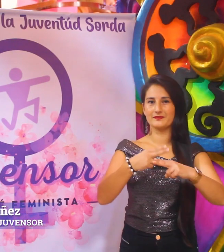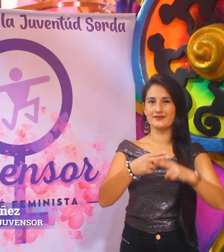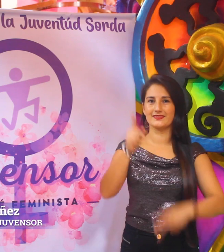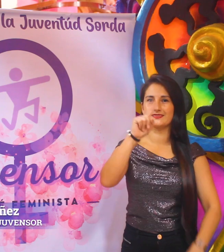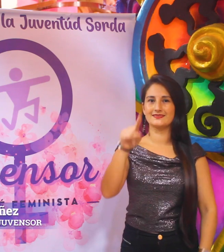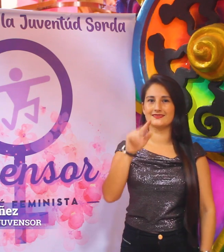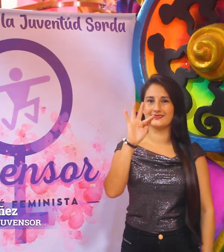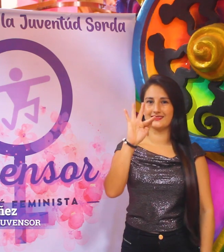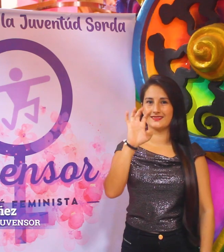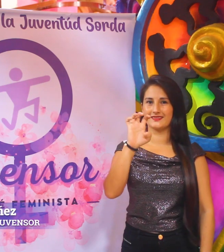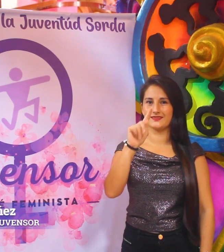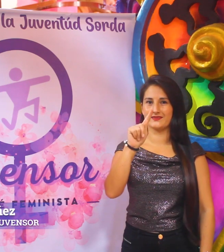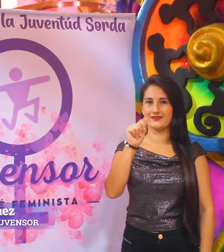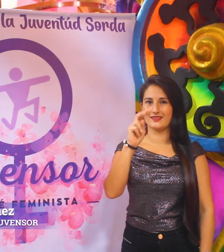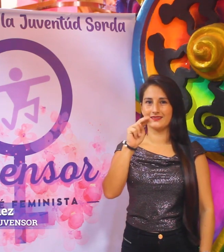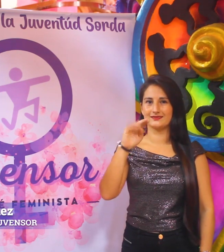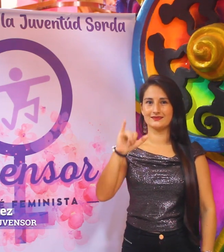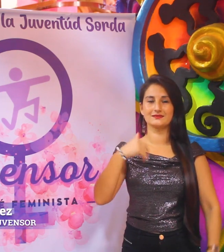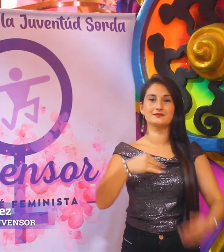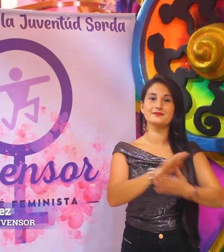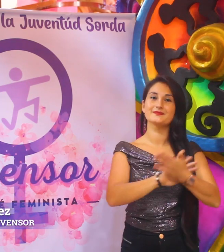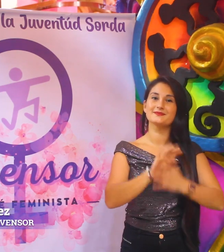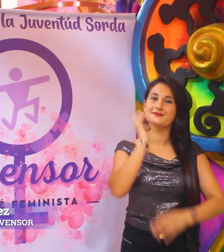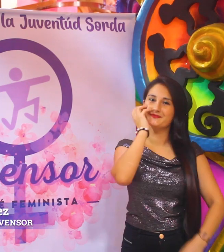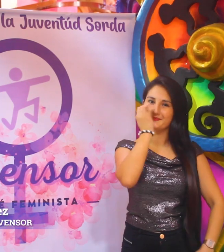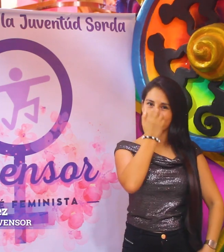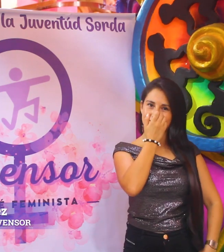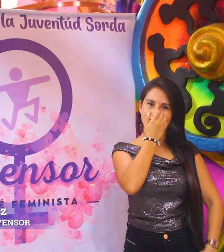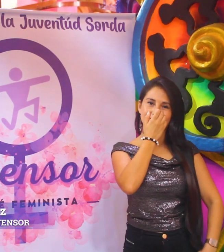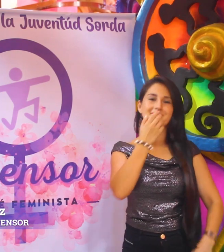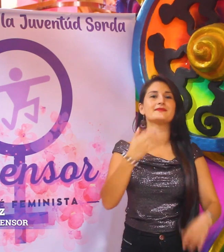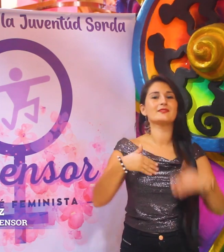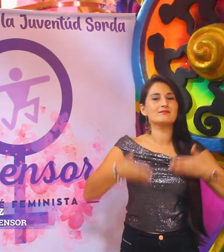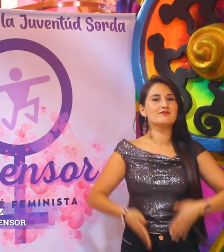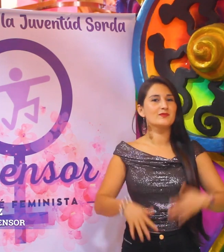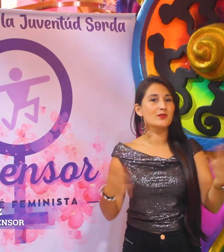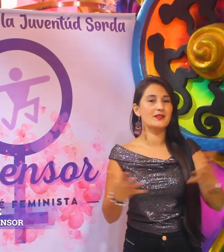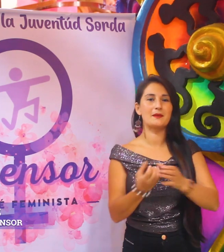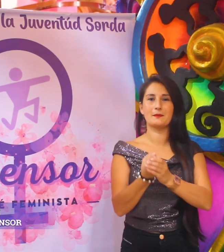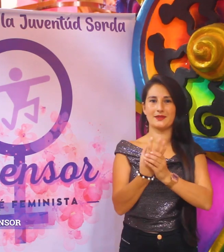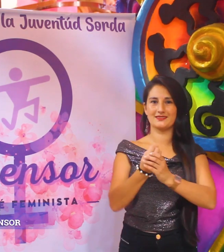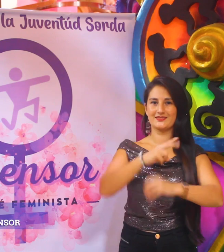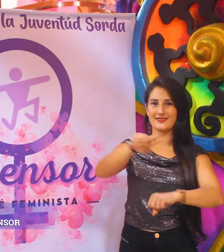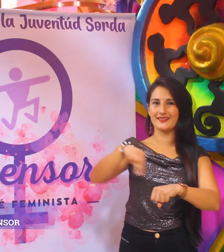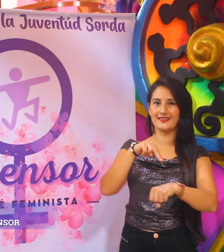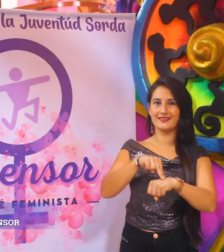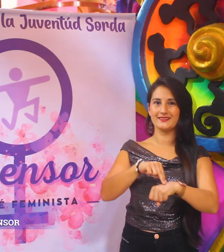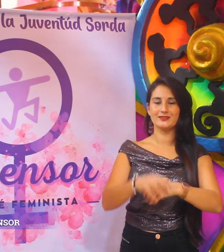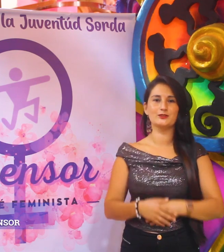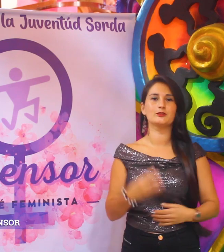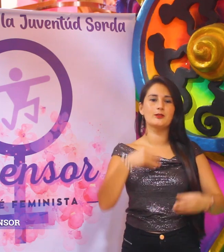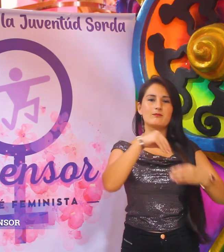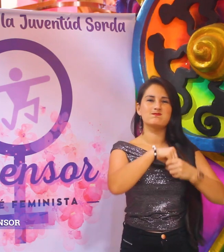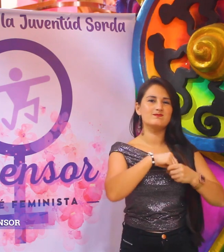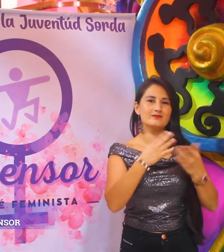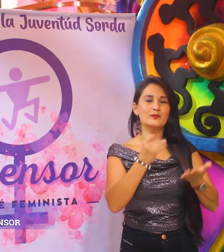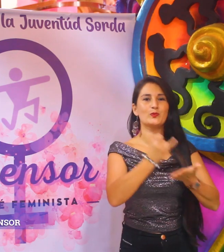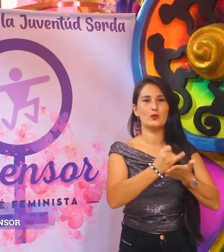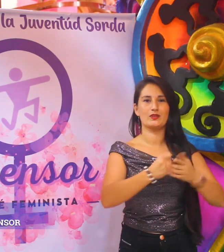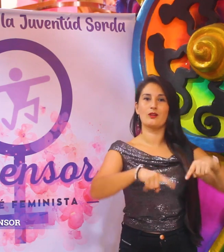Hola, mi nombre es Stephanie Ordóñez. Mi seña es esta. Soy de la ciudad Pasto, Nariño. Soy